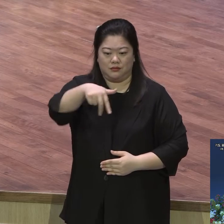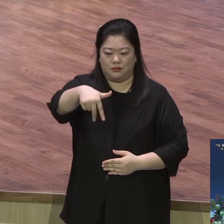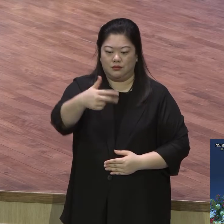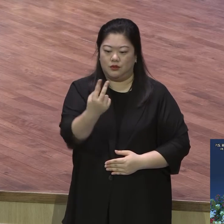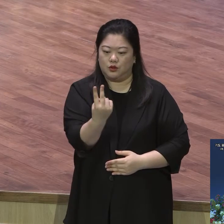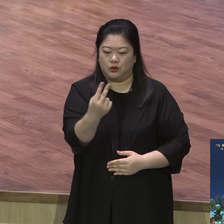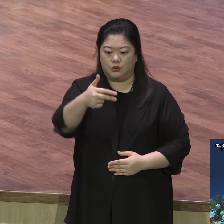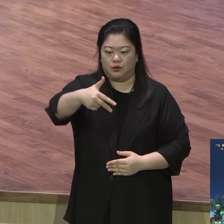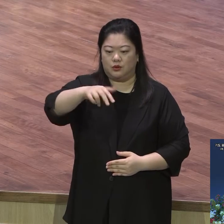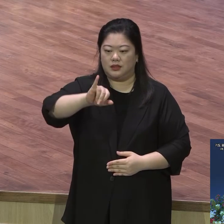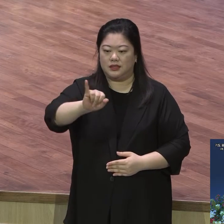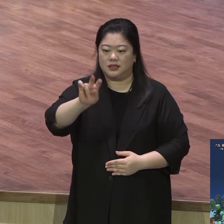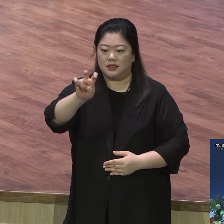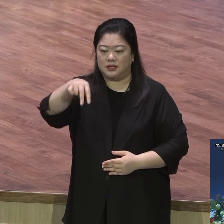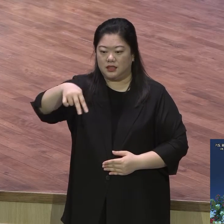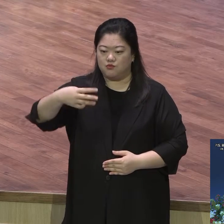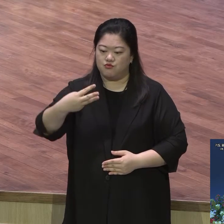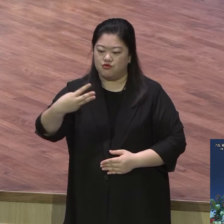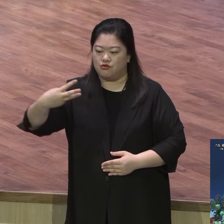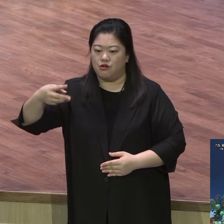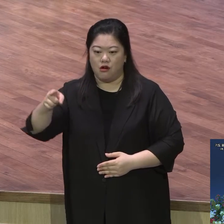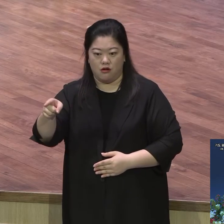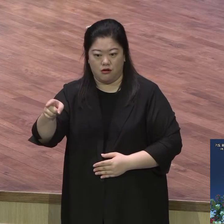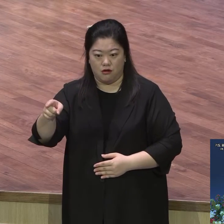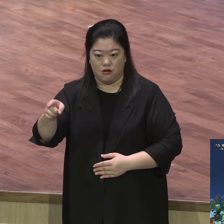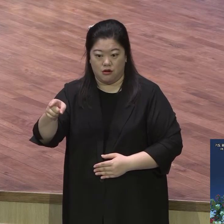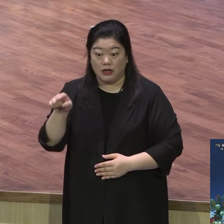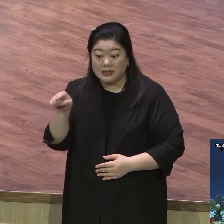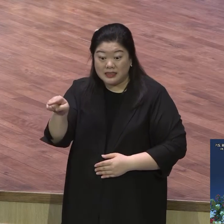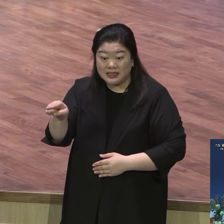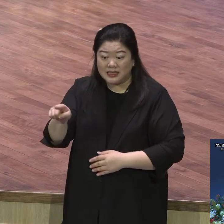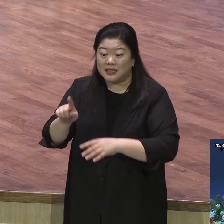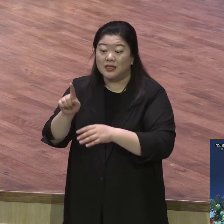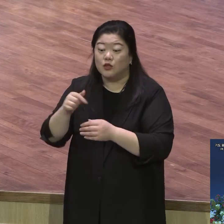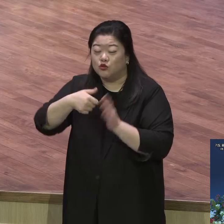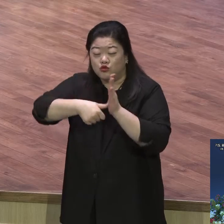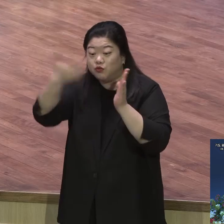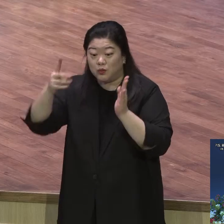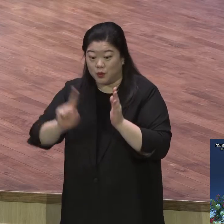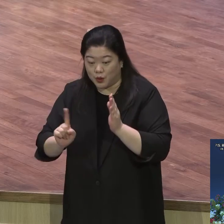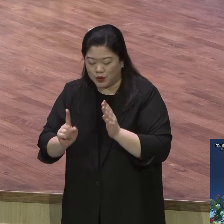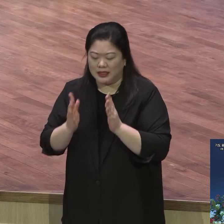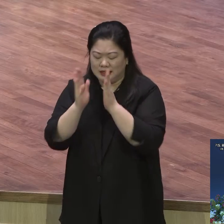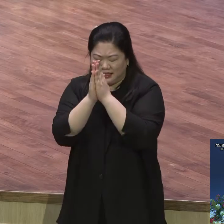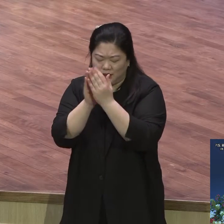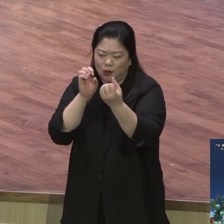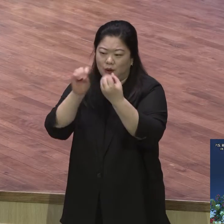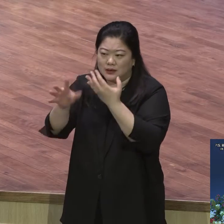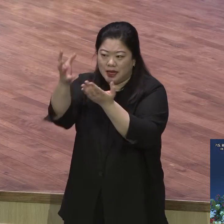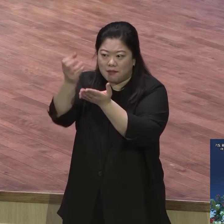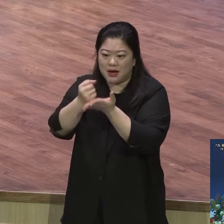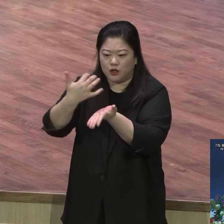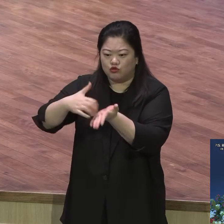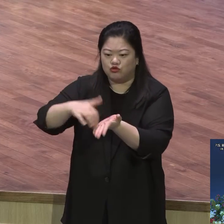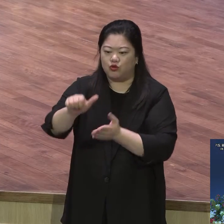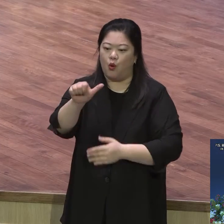분이 조지물려목사님 5만 번 기도응답 받았다라고 하는 그러한 표현할 정도로 평생